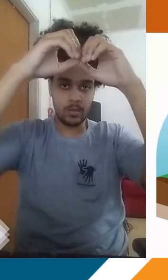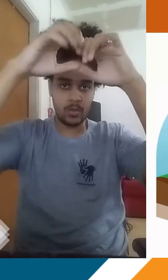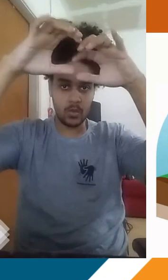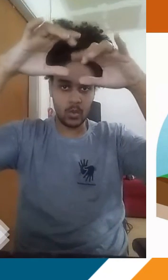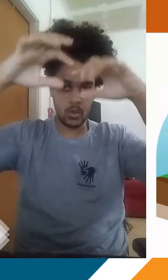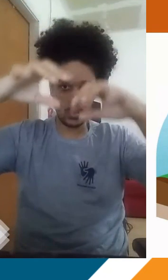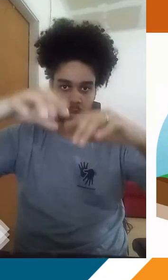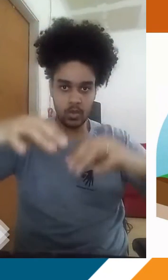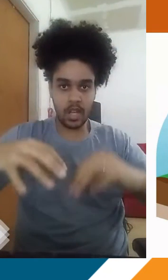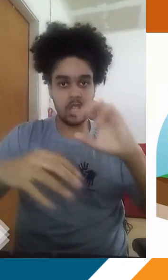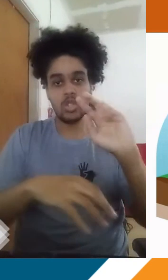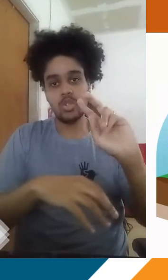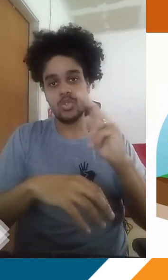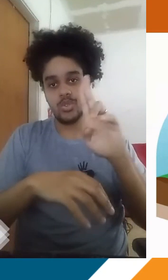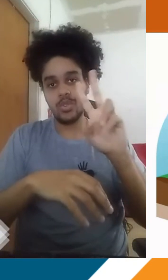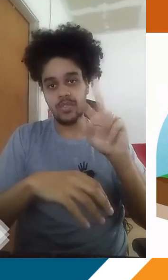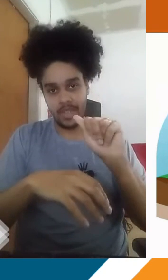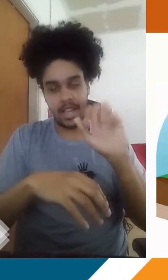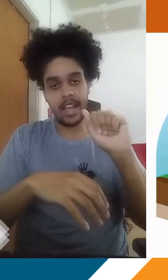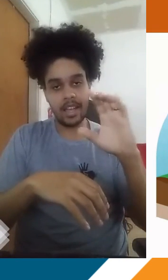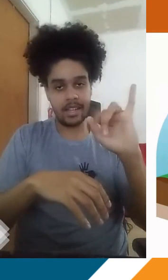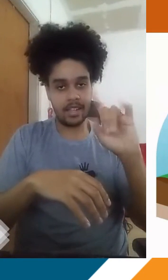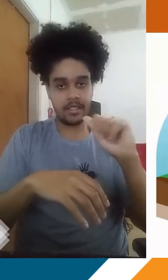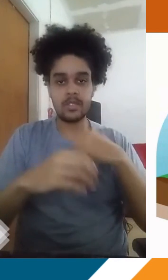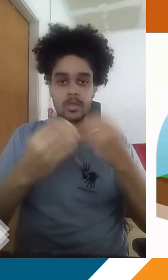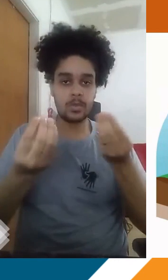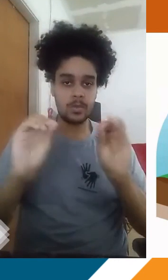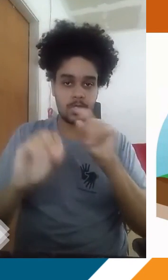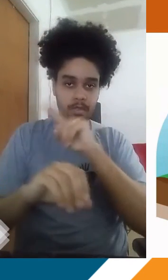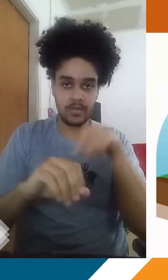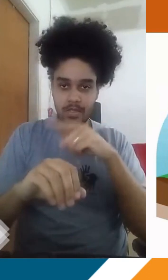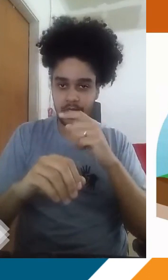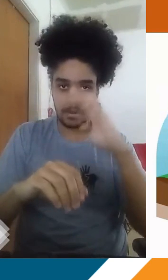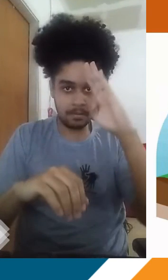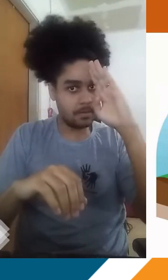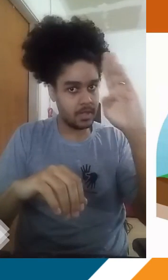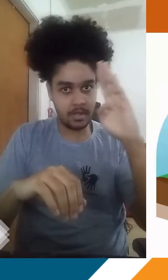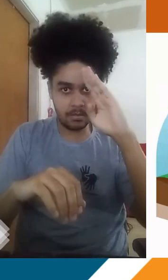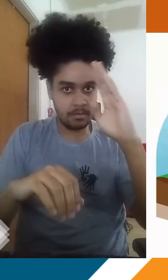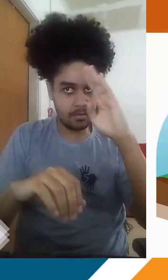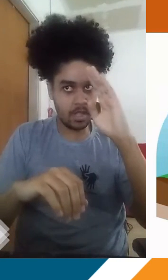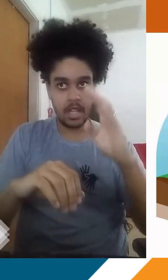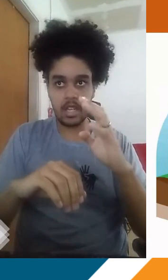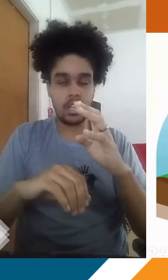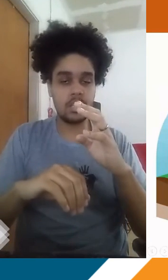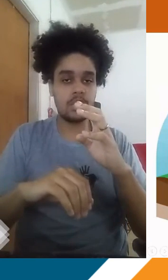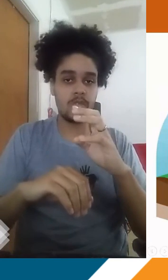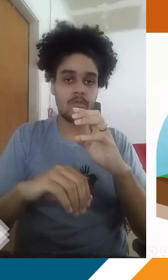consequentemente pode gerar o que a gente chama de chuva ácida. Coloquei para vocês as principais substâncias que